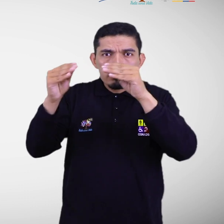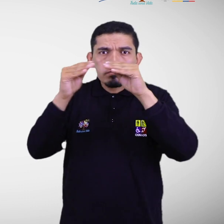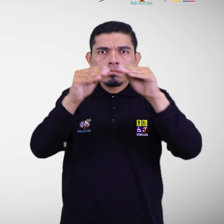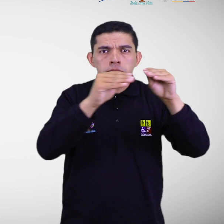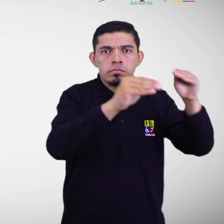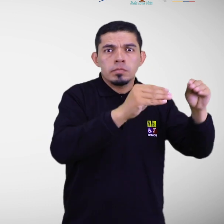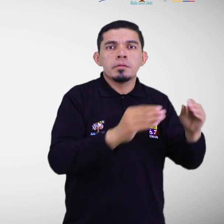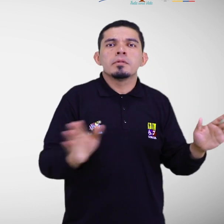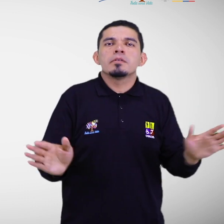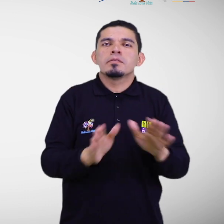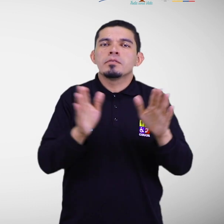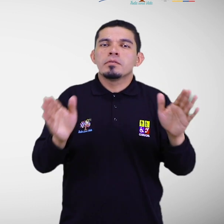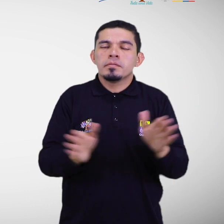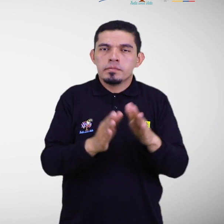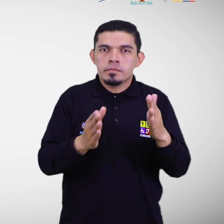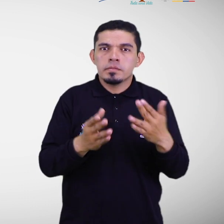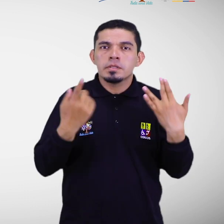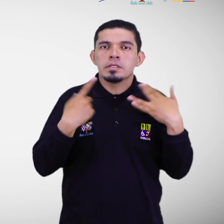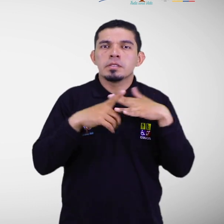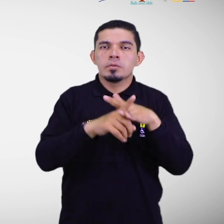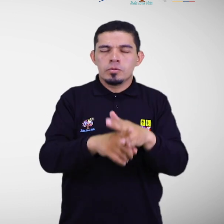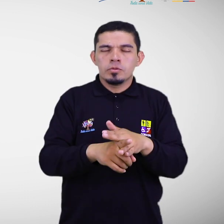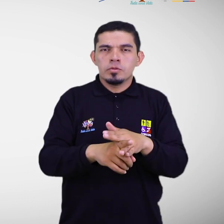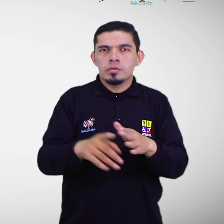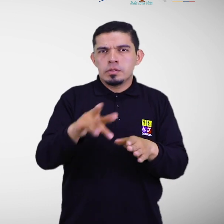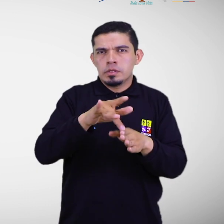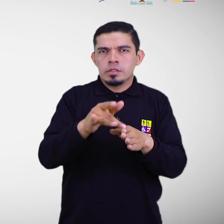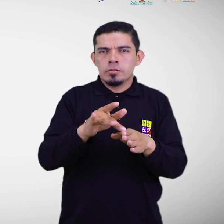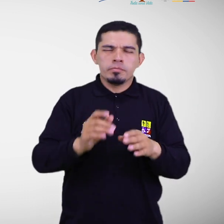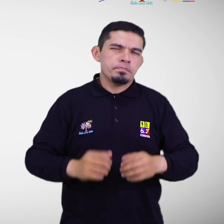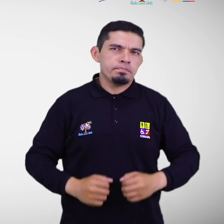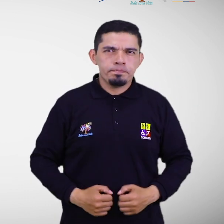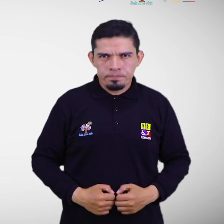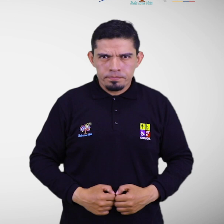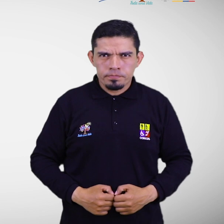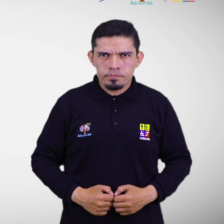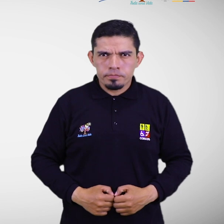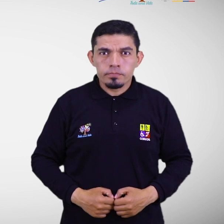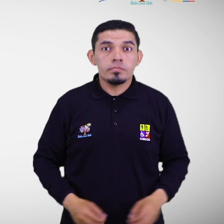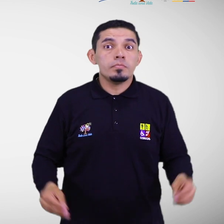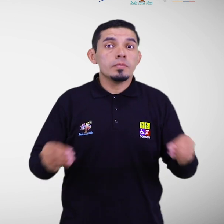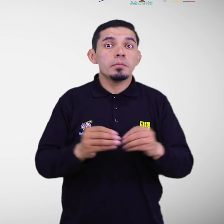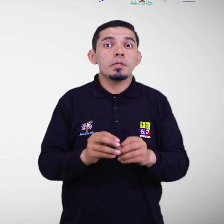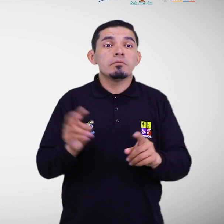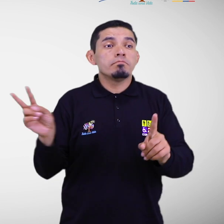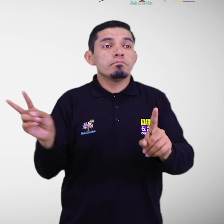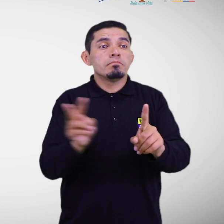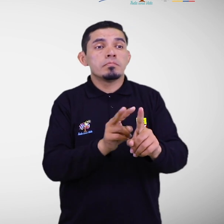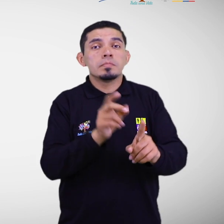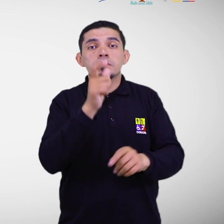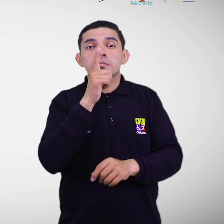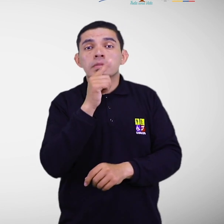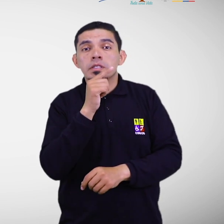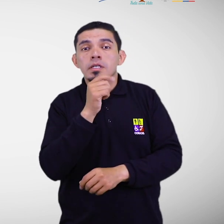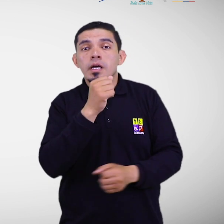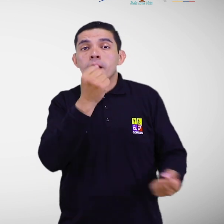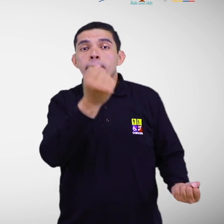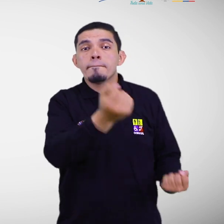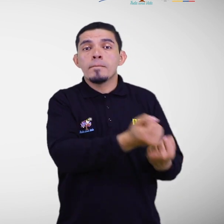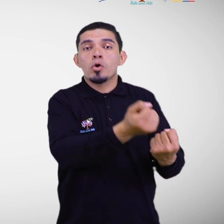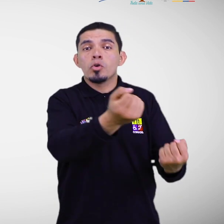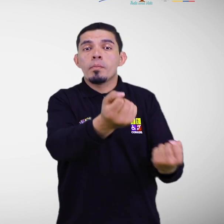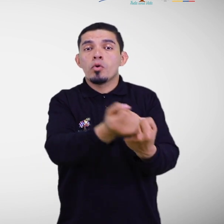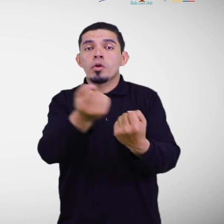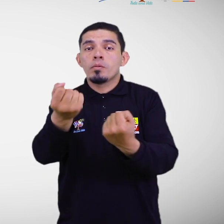gestión inclusiva del riesgo. Adicionalmente es necesario identificar a personas de apoyo que asistirán a las personas